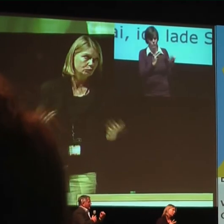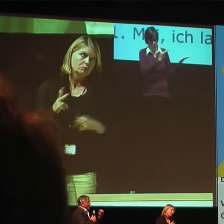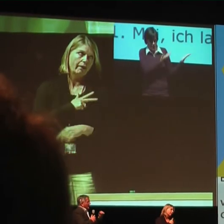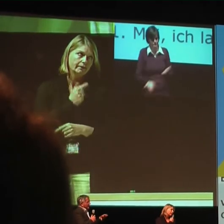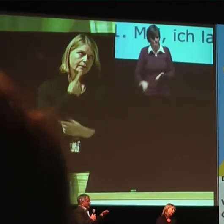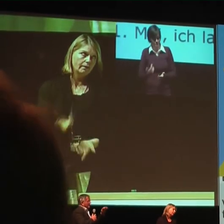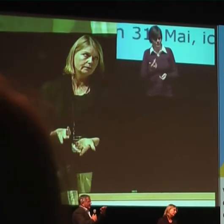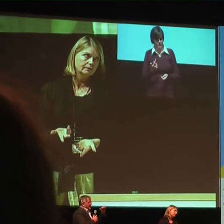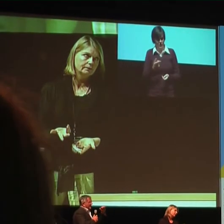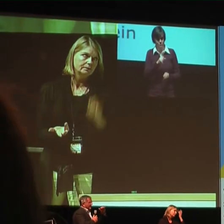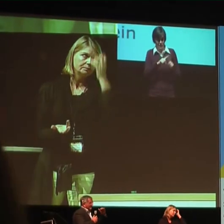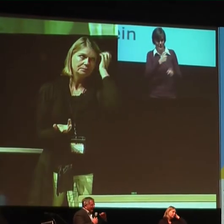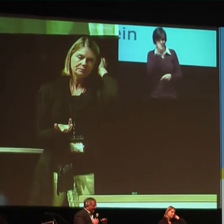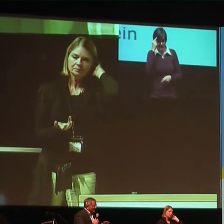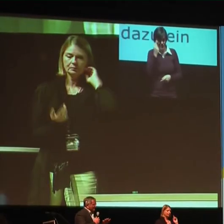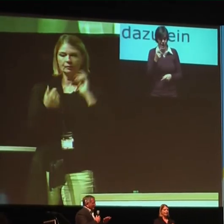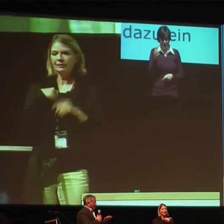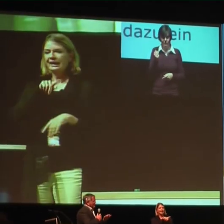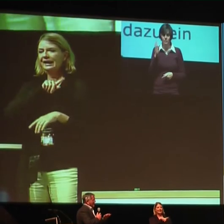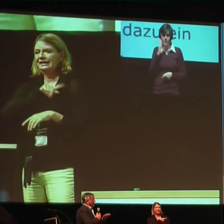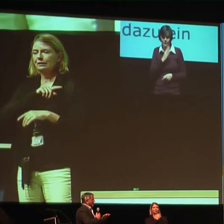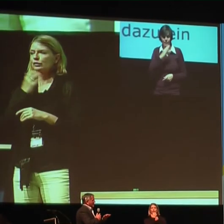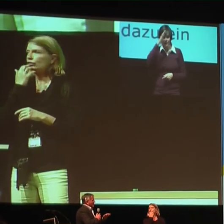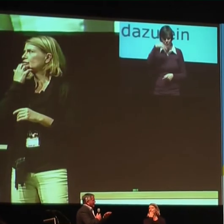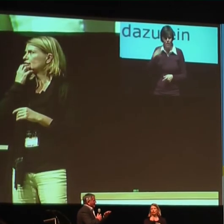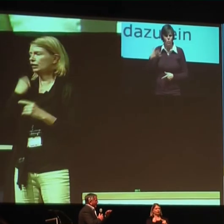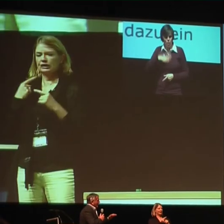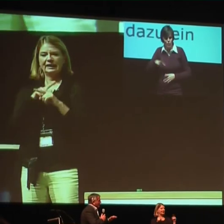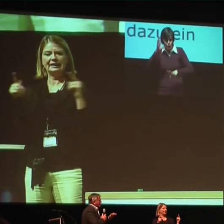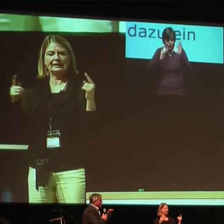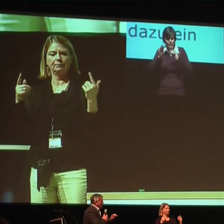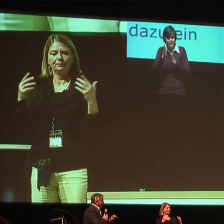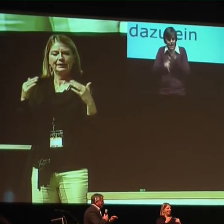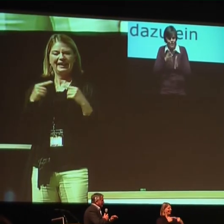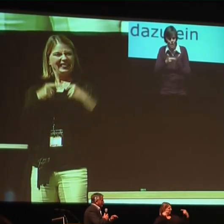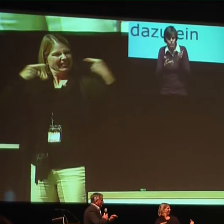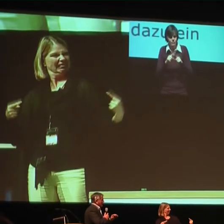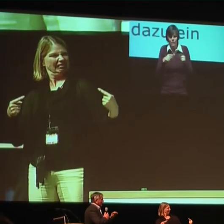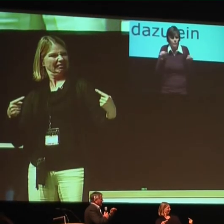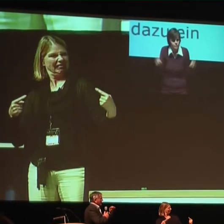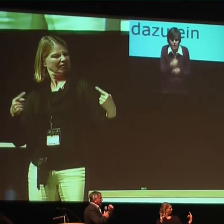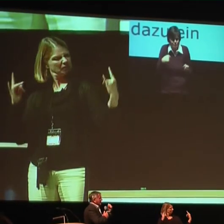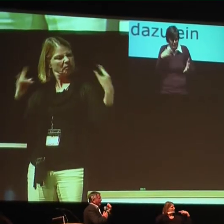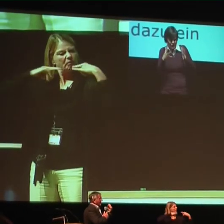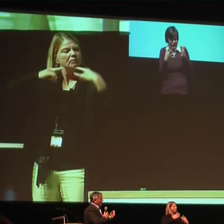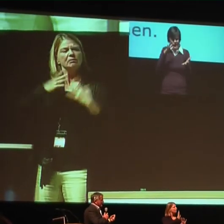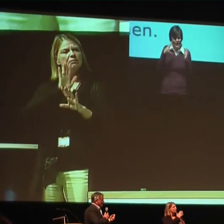Ich möchte keine Diskrepanz haben, sondern wir wollen miteinander zu tun haben. Denn wir haben sehr vieles,